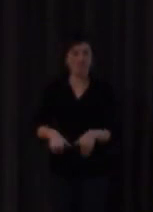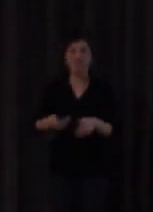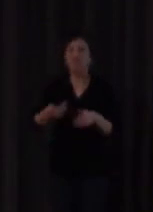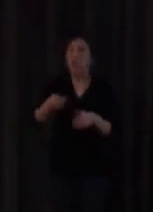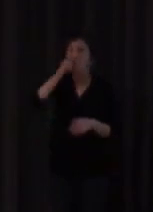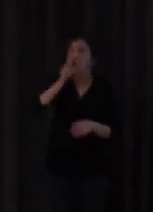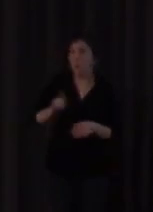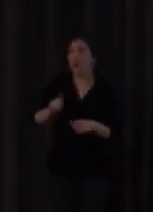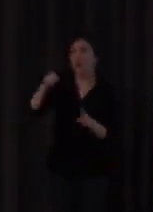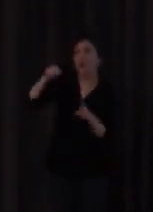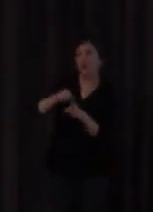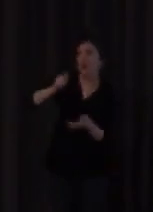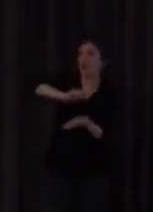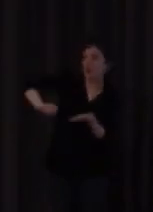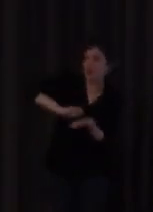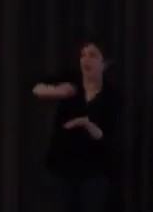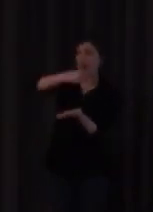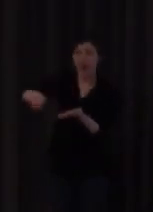conforme a su edad